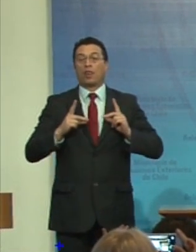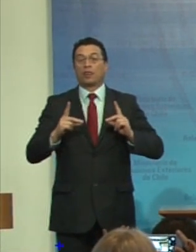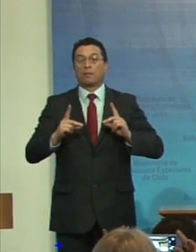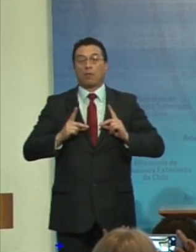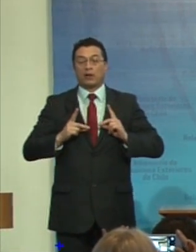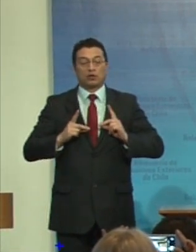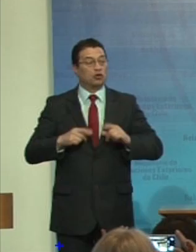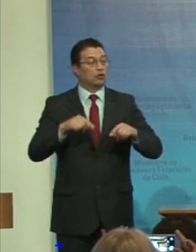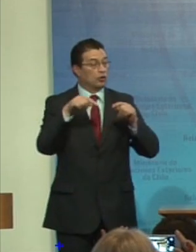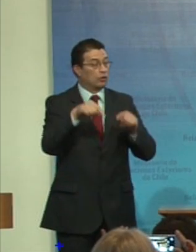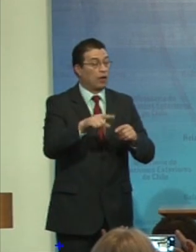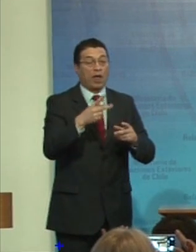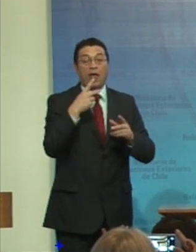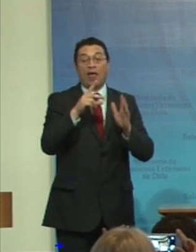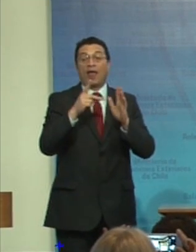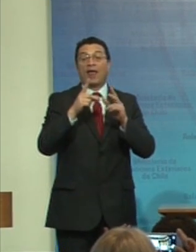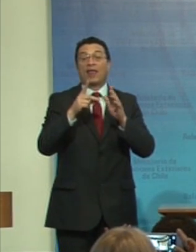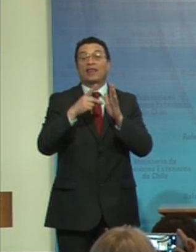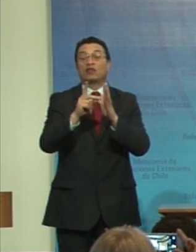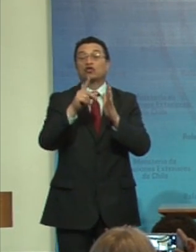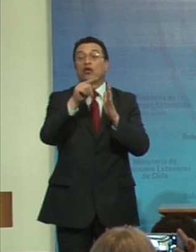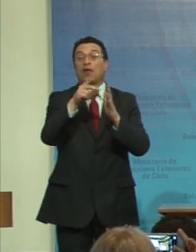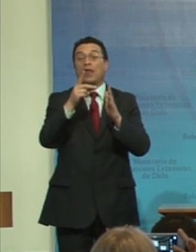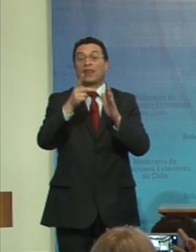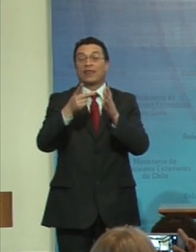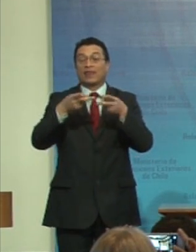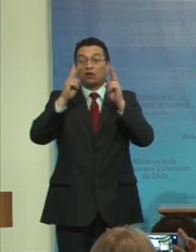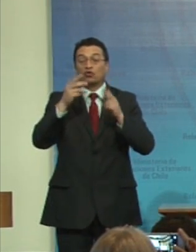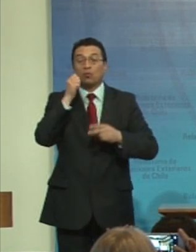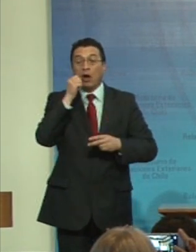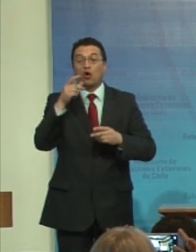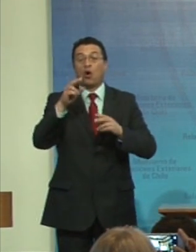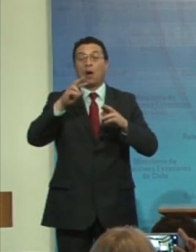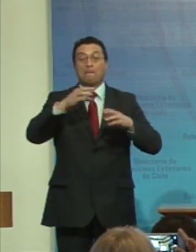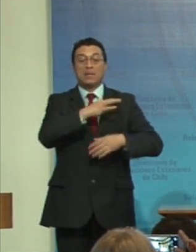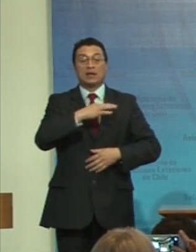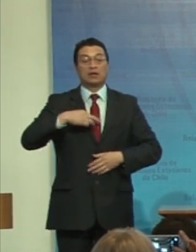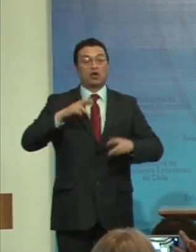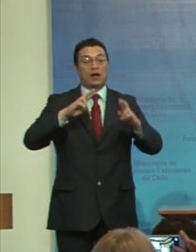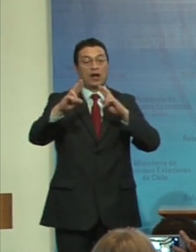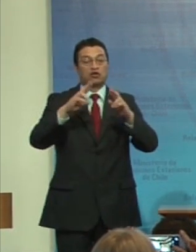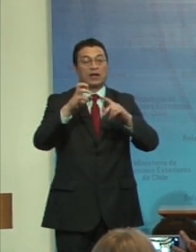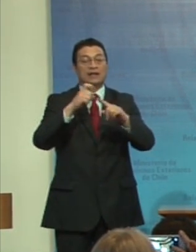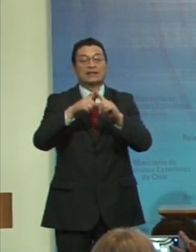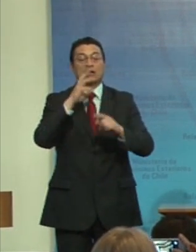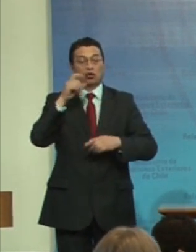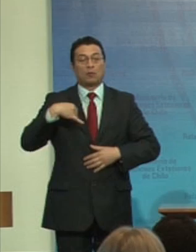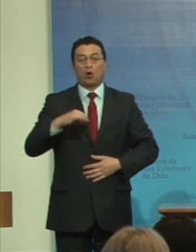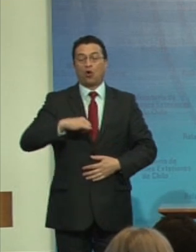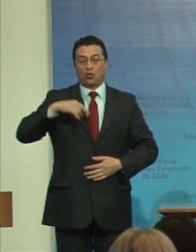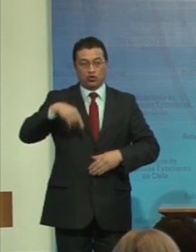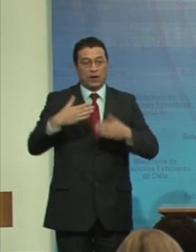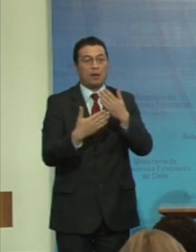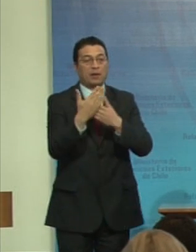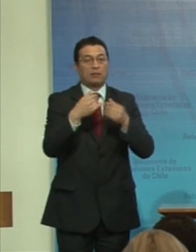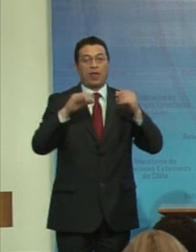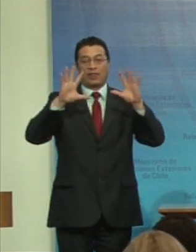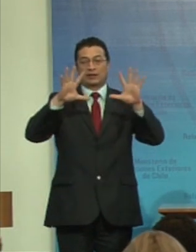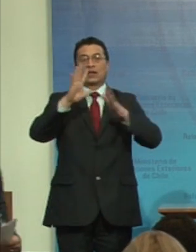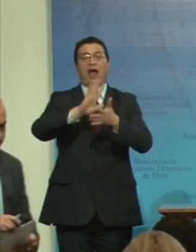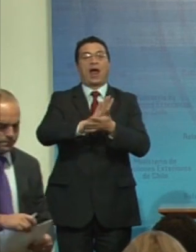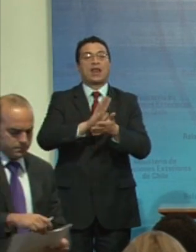Para la Dirección de Derechos Humanos del Ministerio de Relaciones Exteriores, es un orgullo poder estar esta mañana conmemorando el décimo